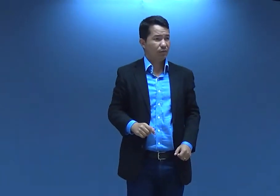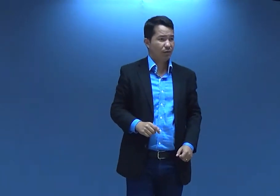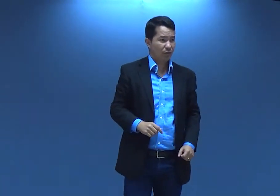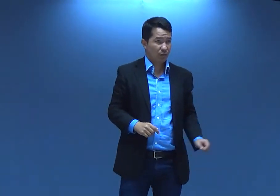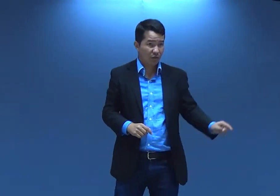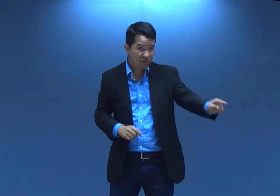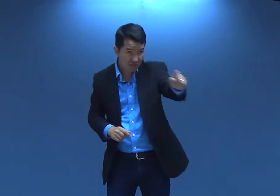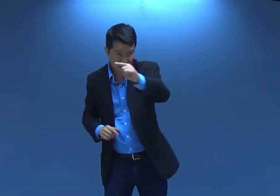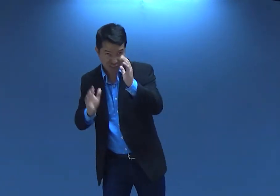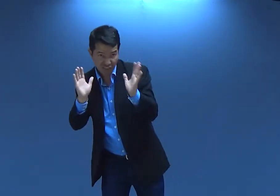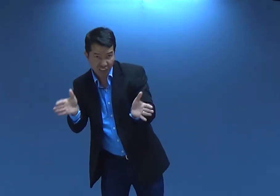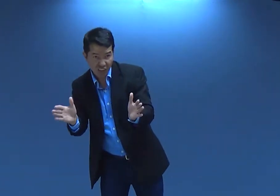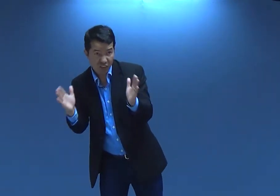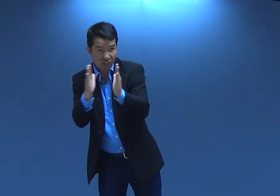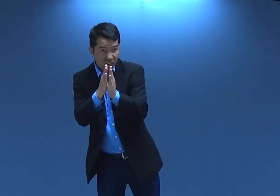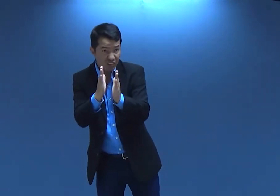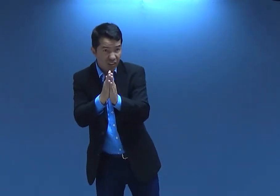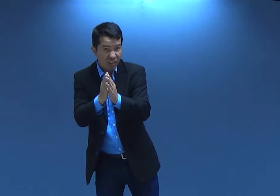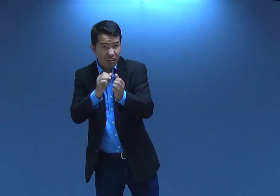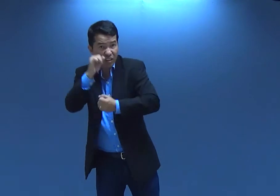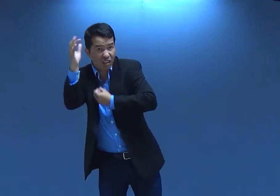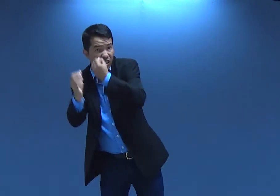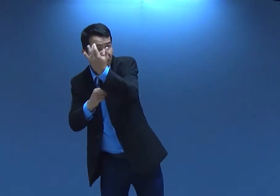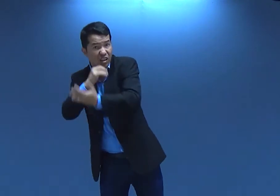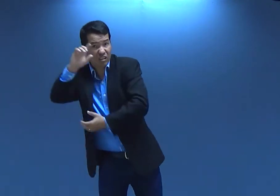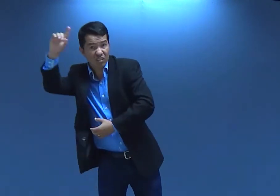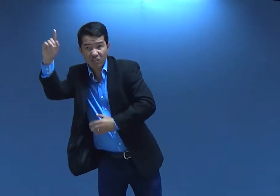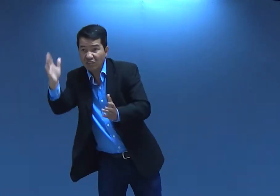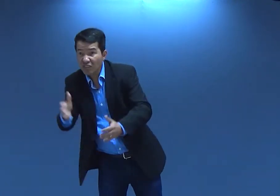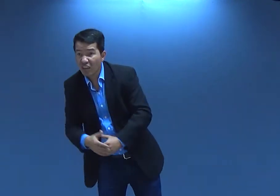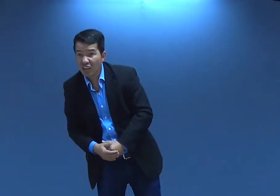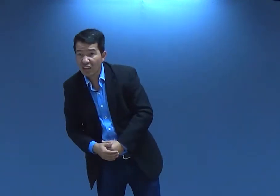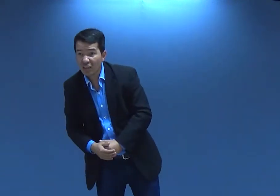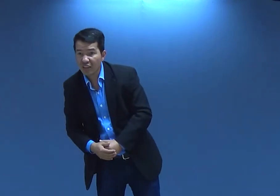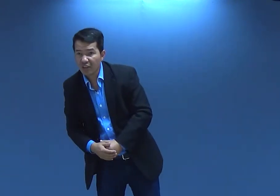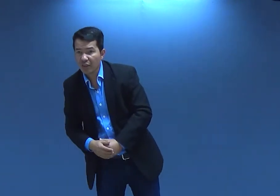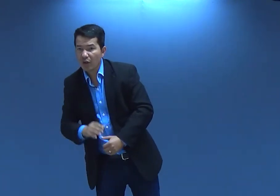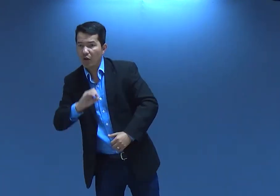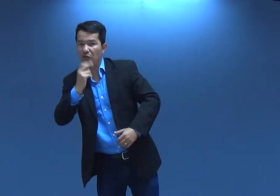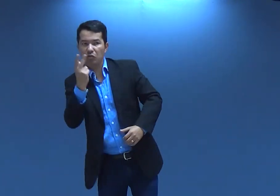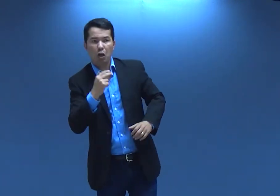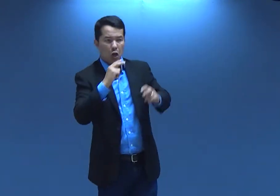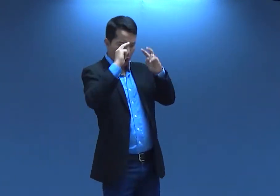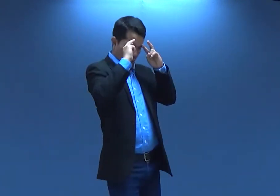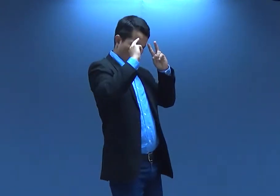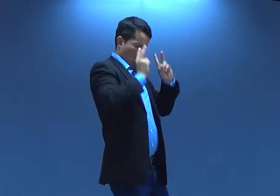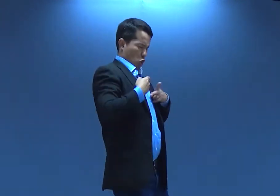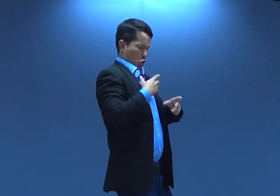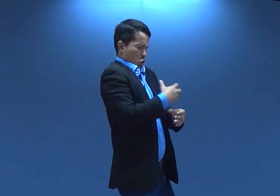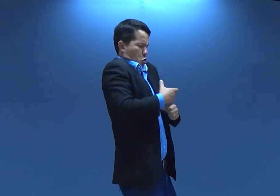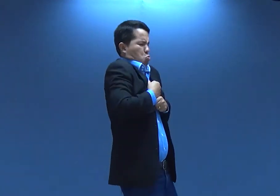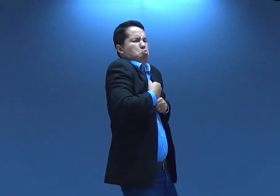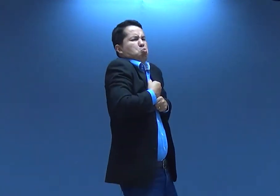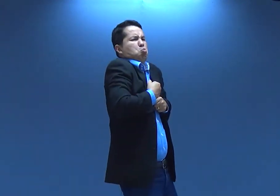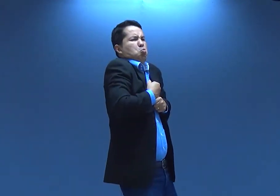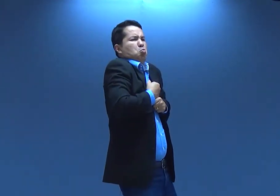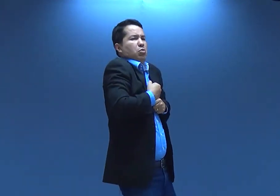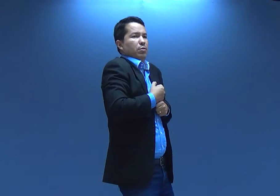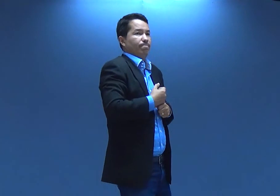dias. Você já faz isso? Você ora? Você fala dos seus problemas pra Deus? Ou você pensa só? Não, é